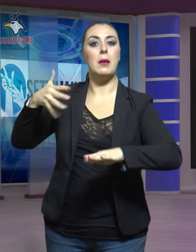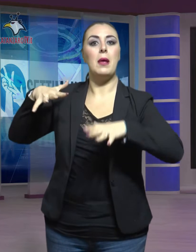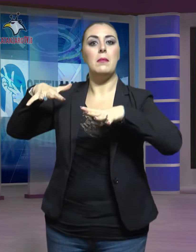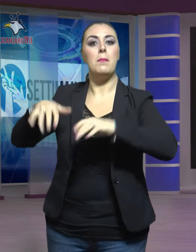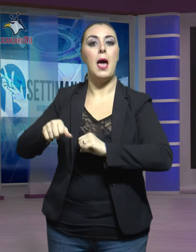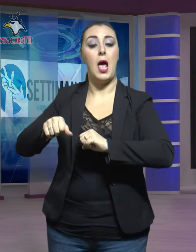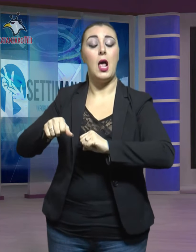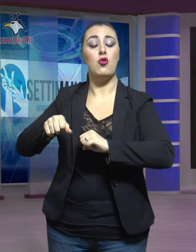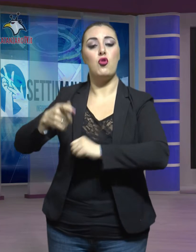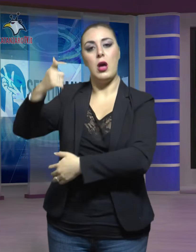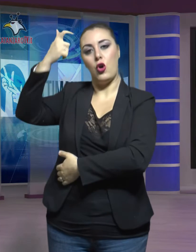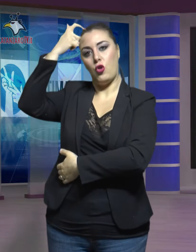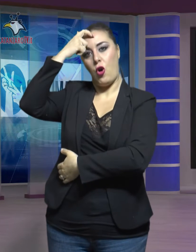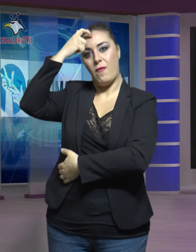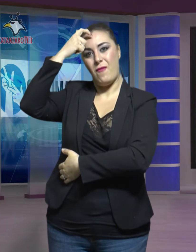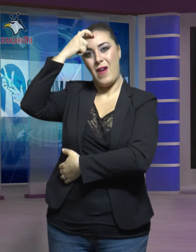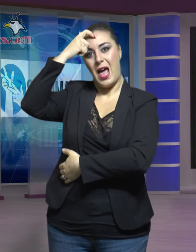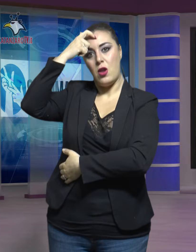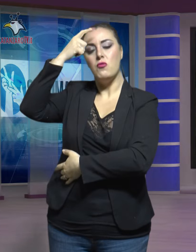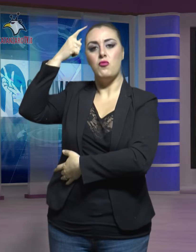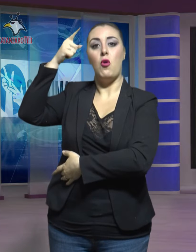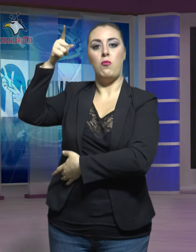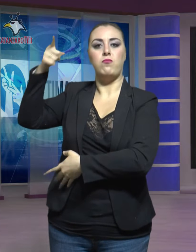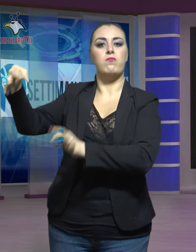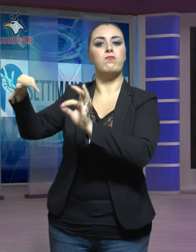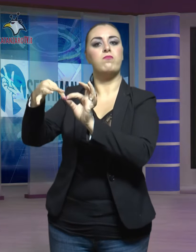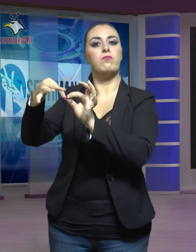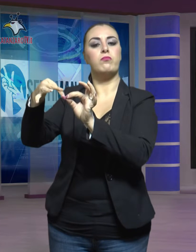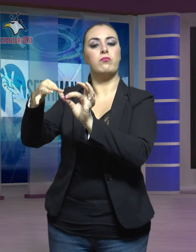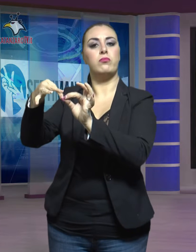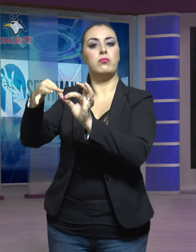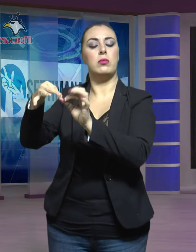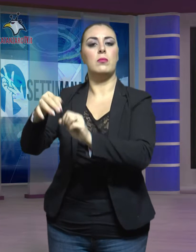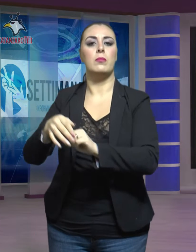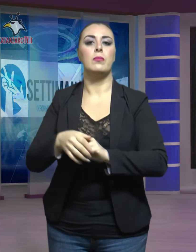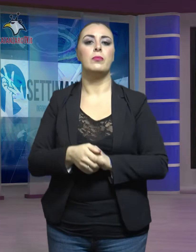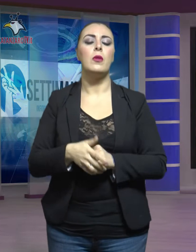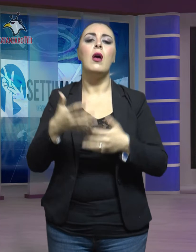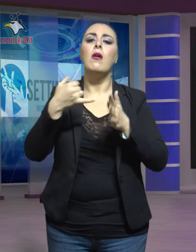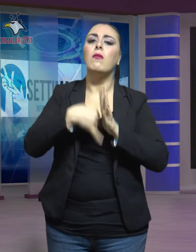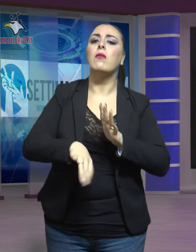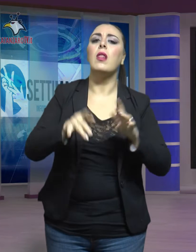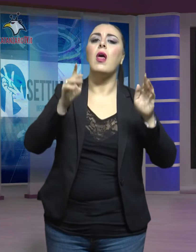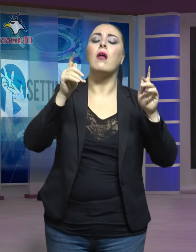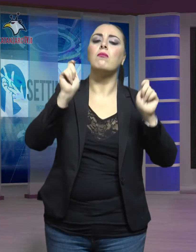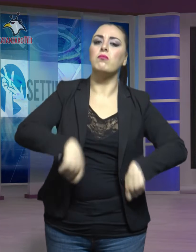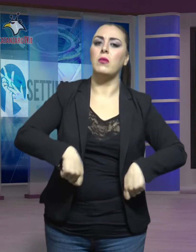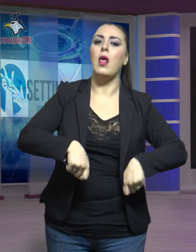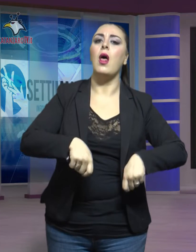con il Governo nazionale. Infine, via libera allo sblocco delle